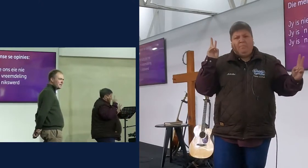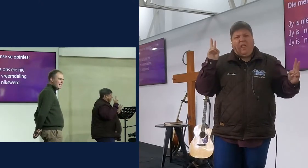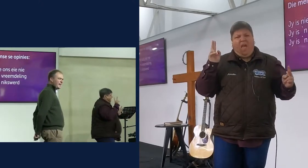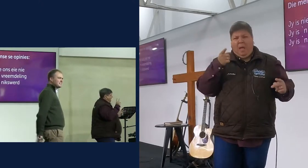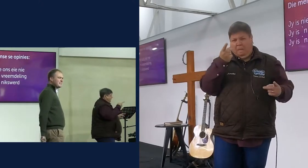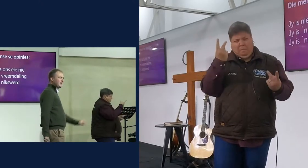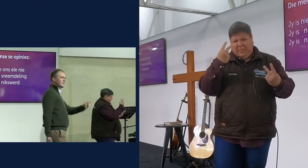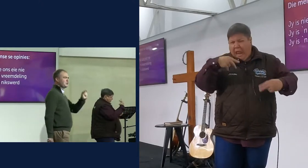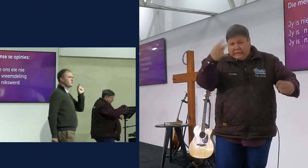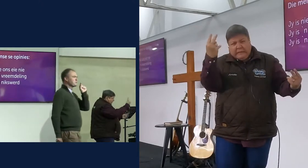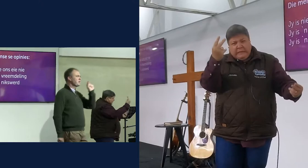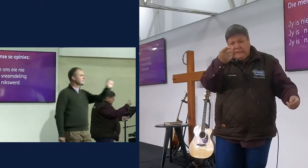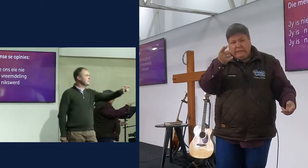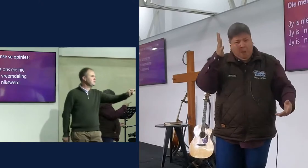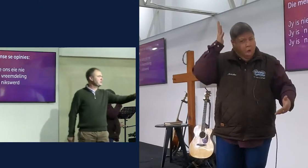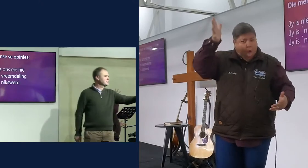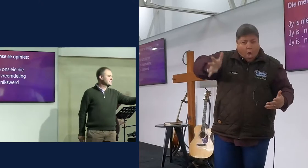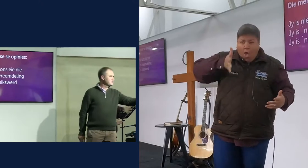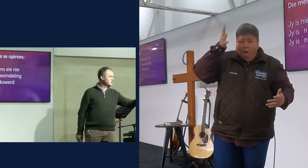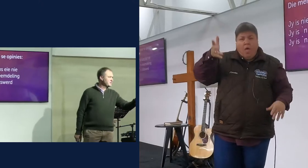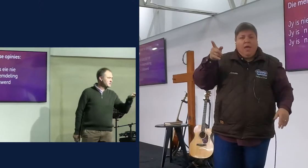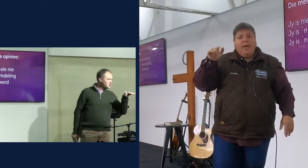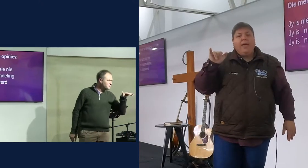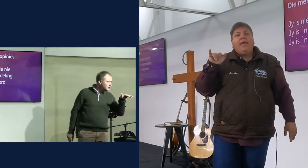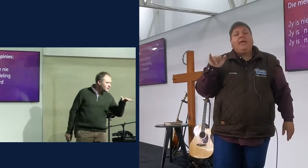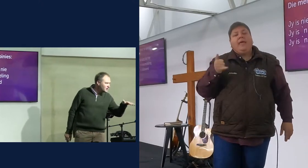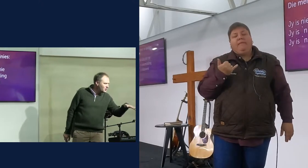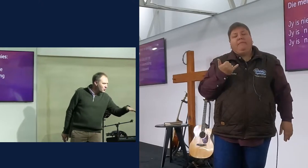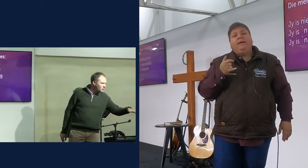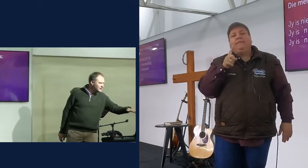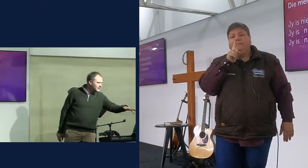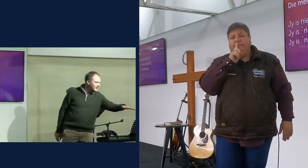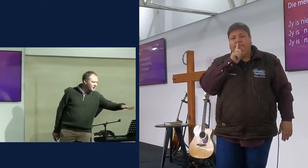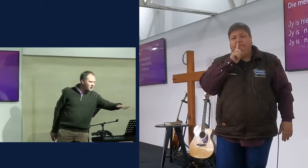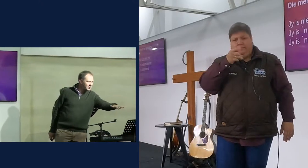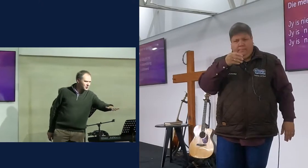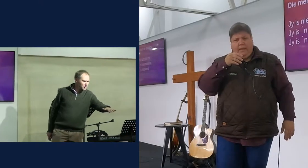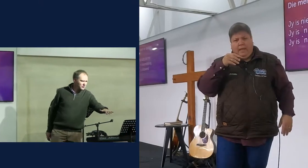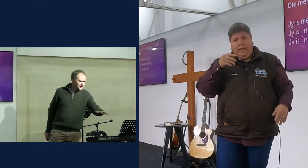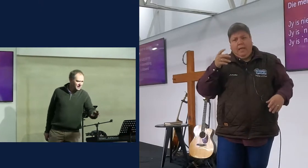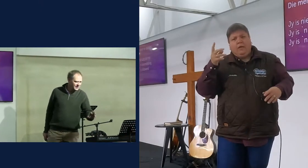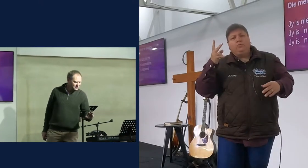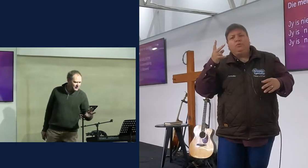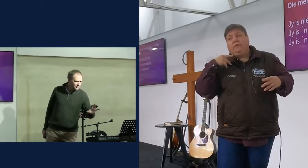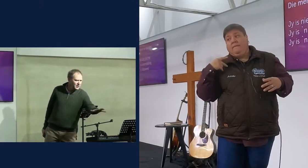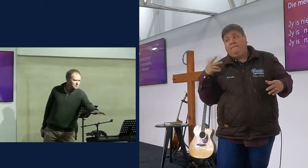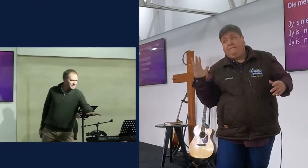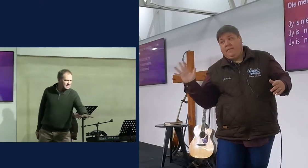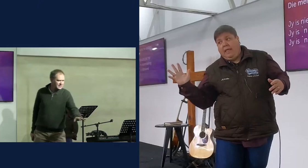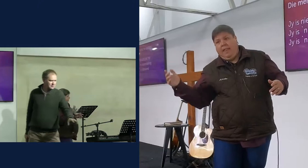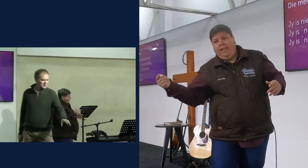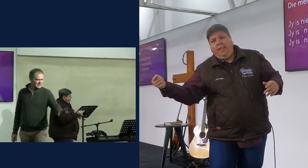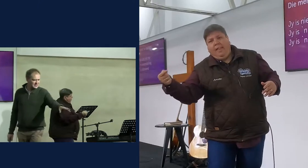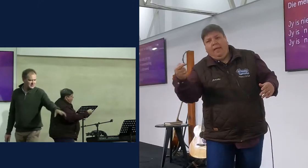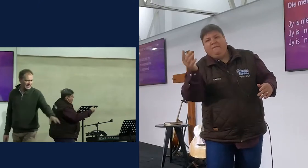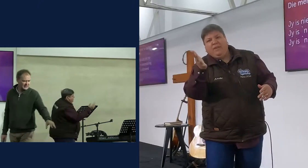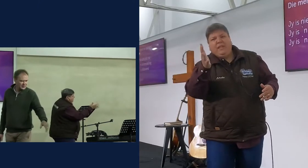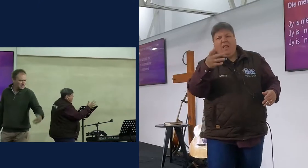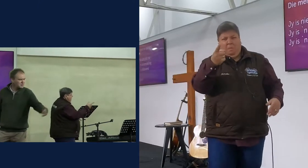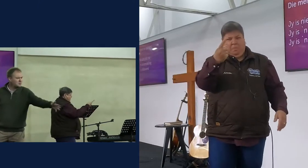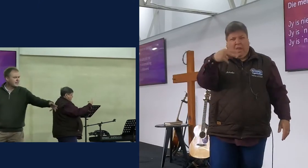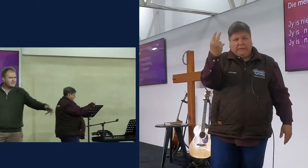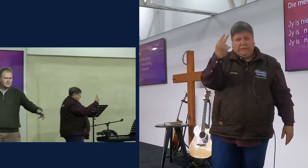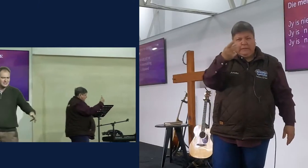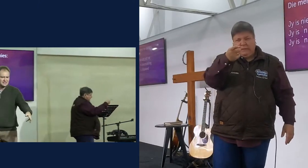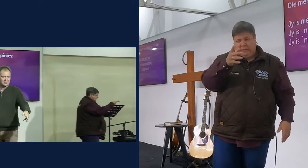word groot, en dis nie die goed wat platant vir jou gesê word nie, maar dis die goed wat hier onder die radar kom, wat net vir jou geïmpliseer word, jy is niks werkt